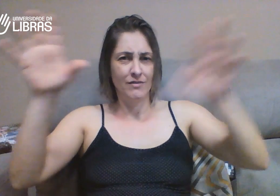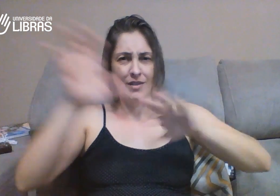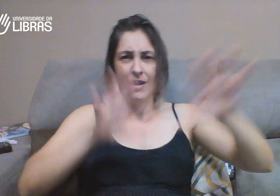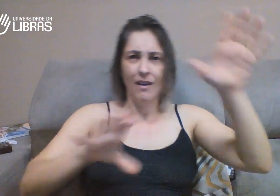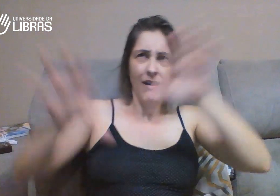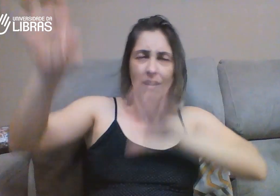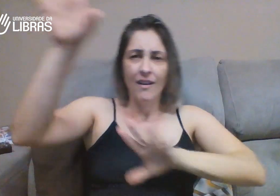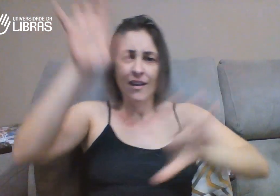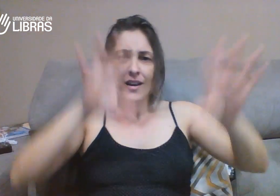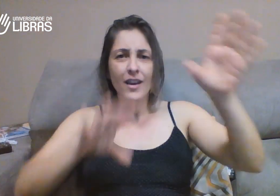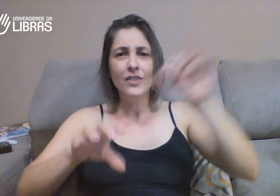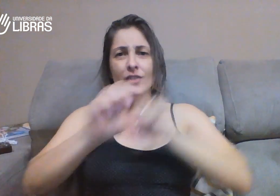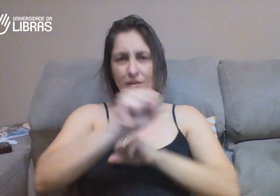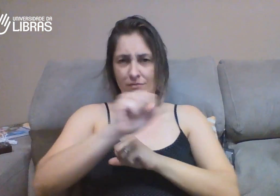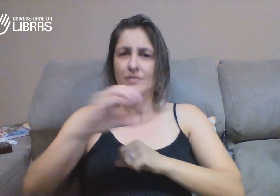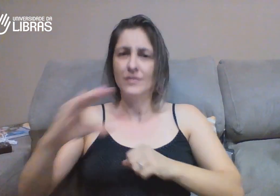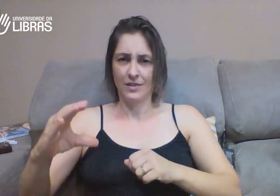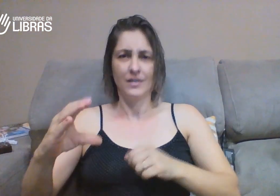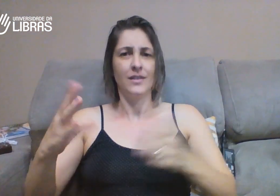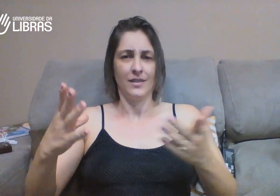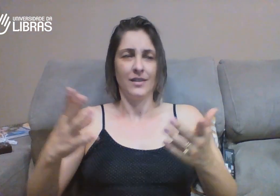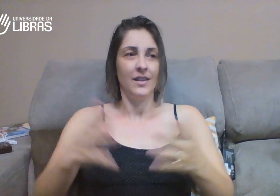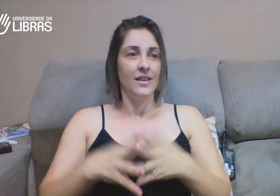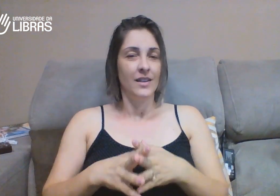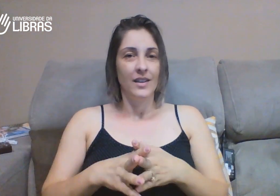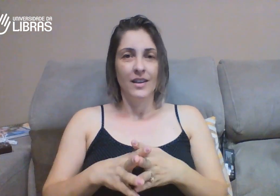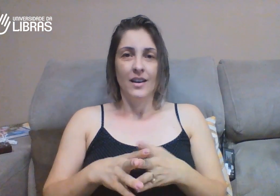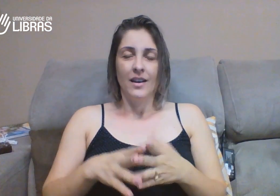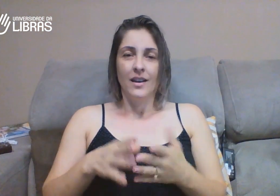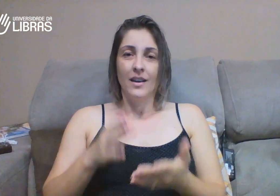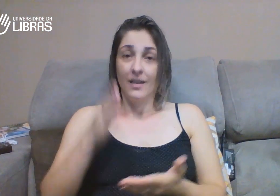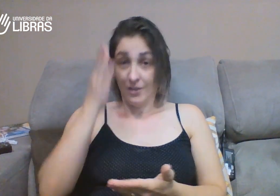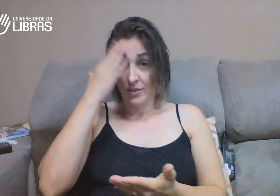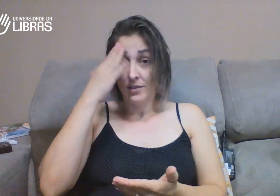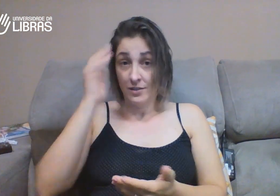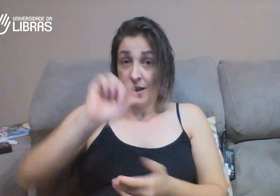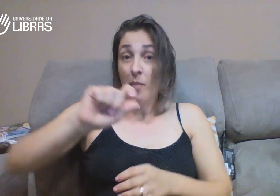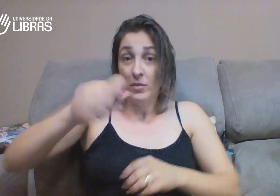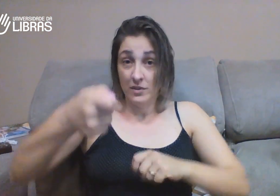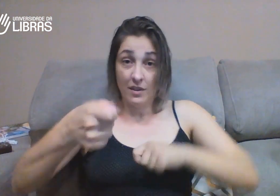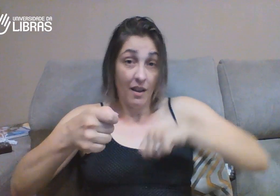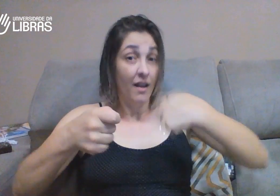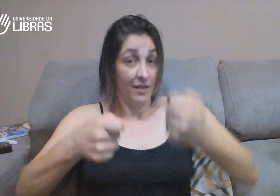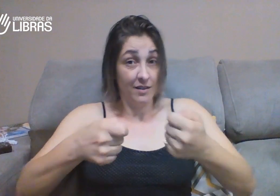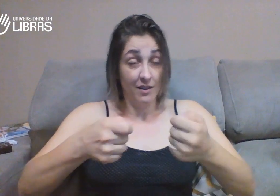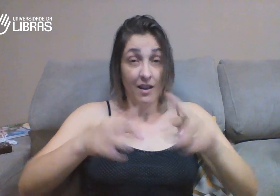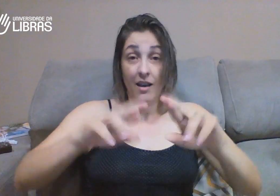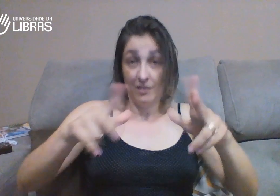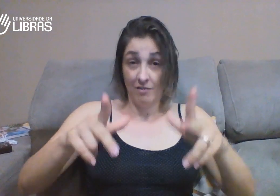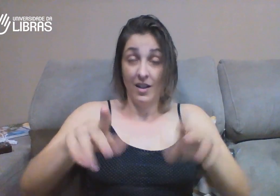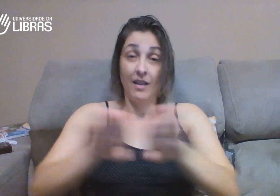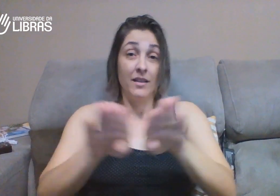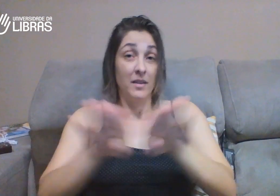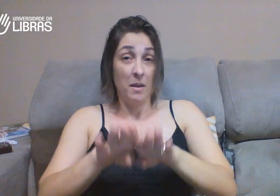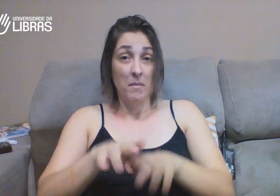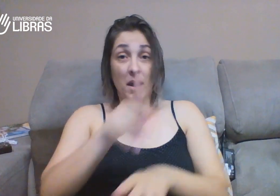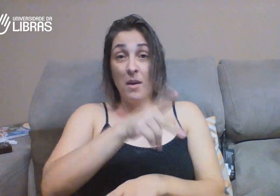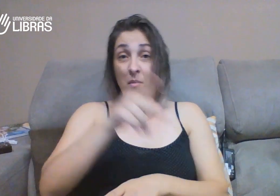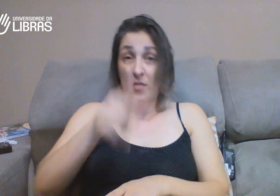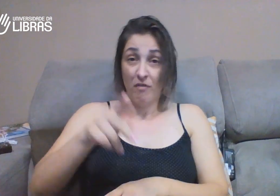cidades diferentes de Santa Catarina. E eu vi que tinha regionalismo, sinais diferentes. Eu percebi.